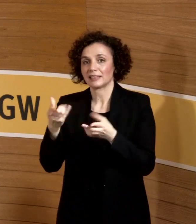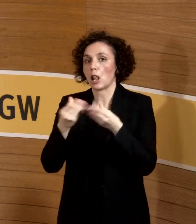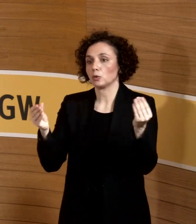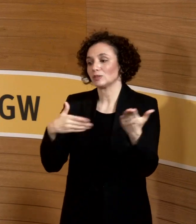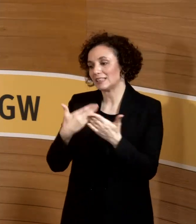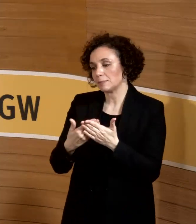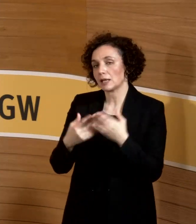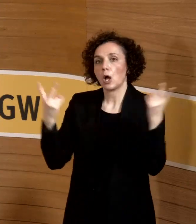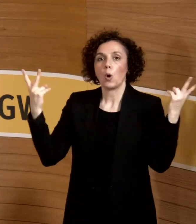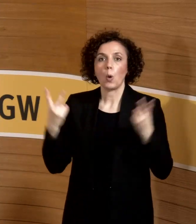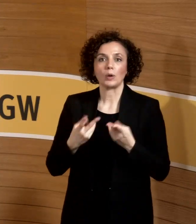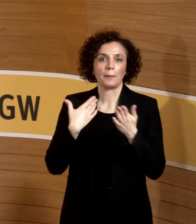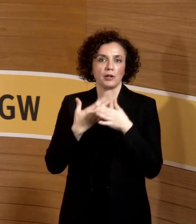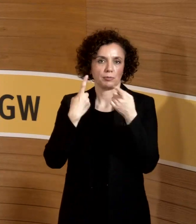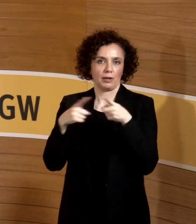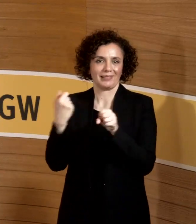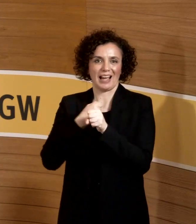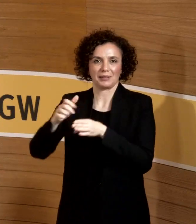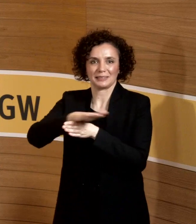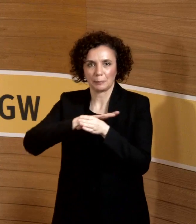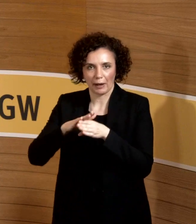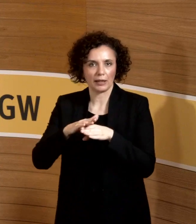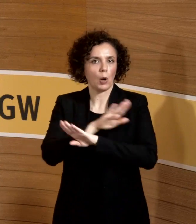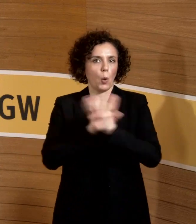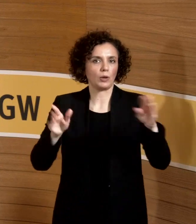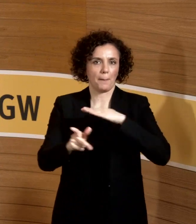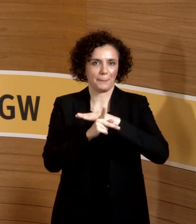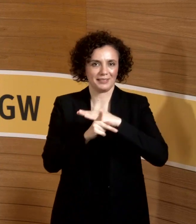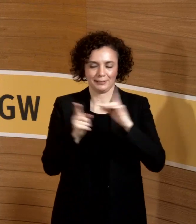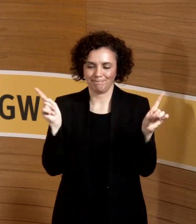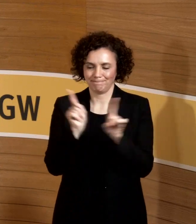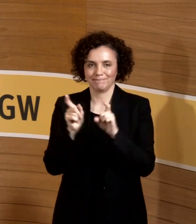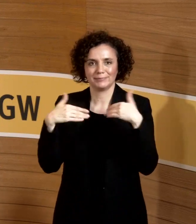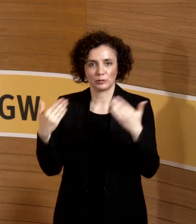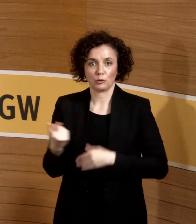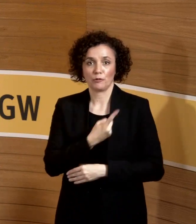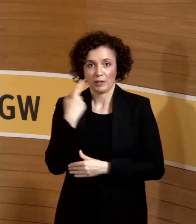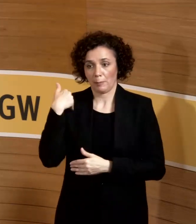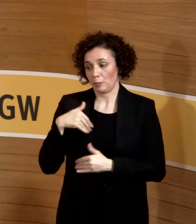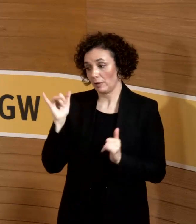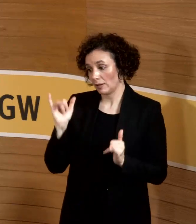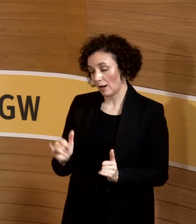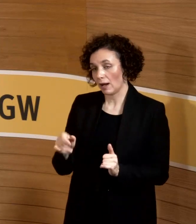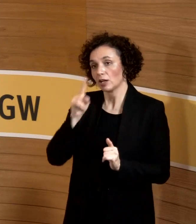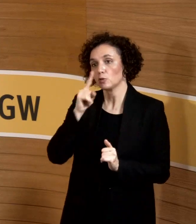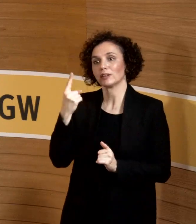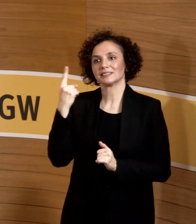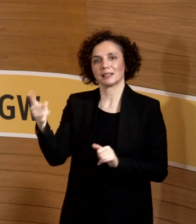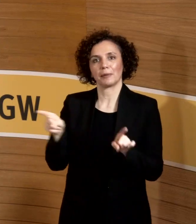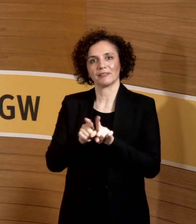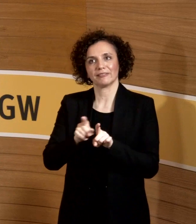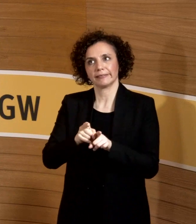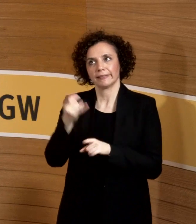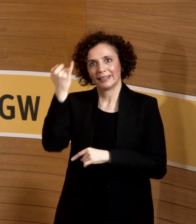fern irgendwas finden. Also da bemühen wir uns sehr natürlich. Wer nur aus Überzeugungsgründen sich nicht impfen lassen